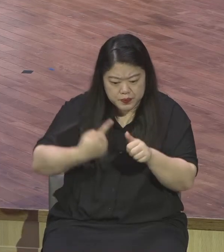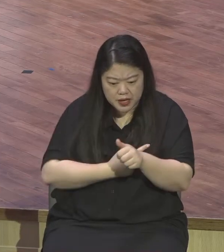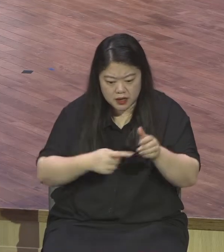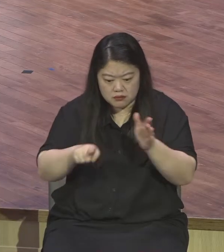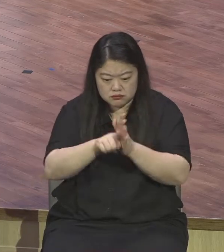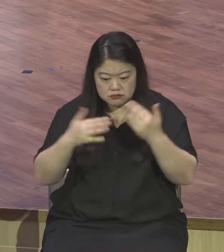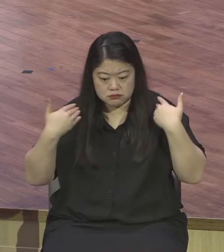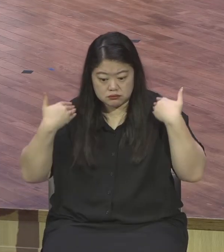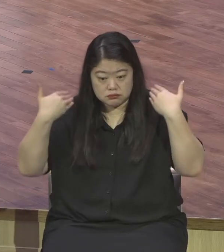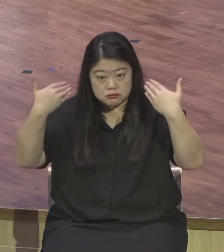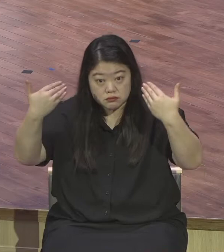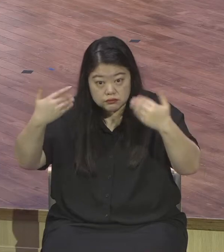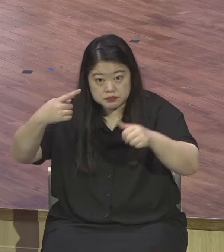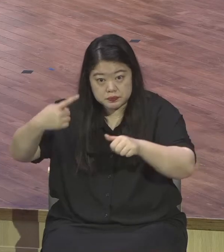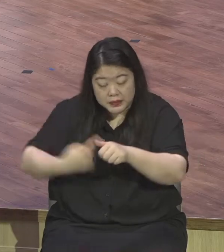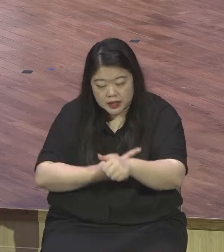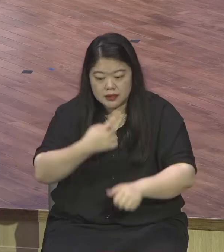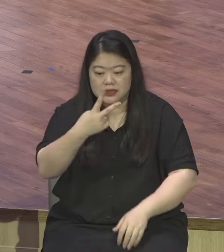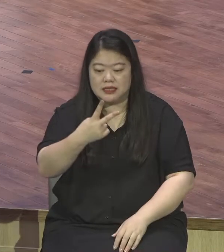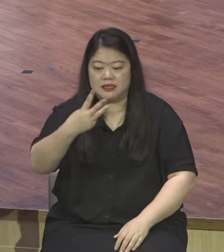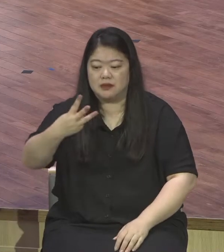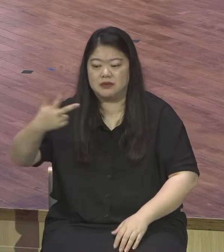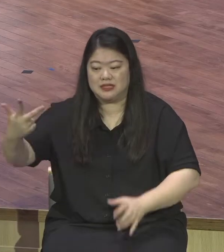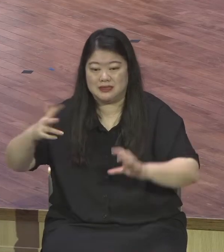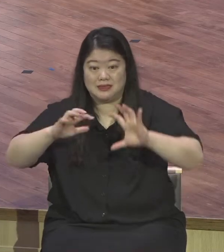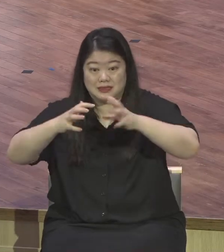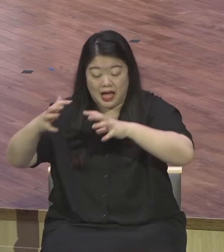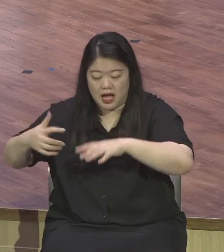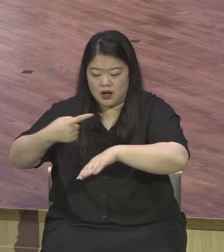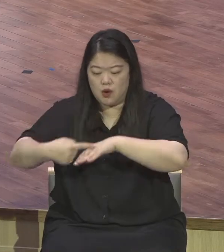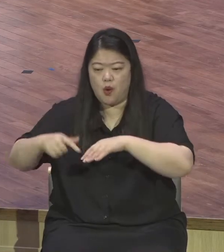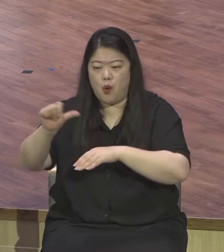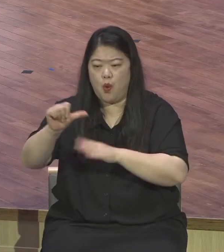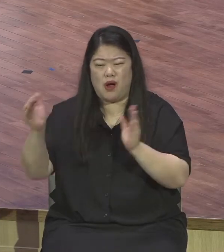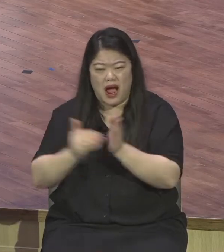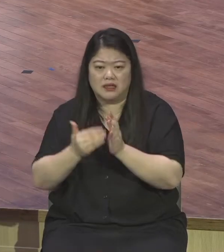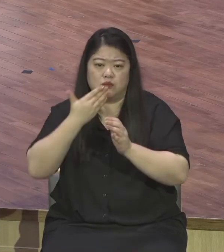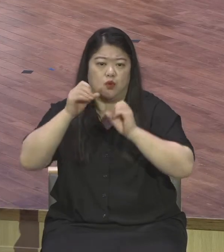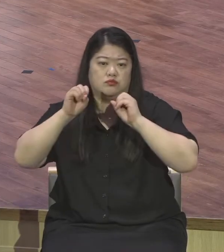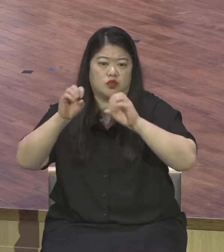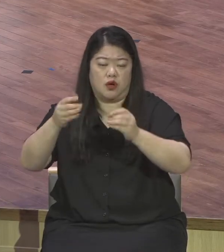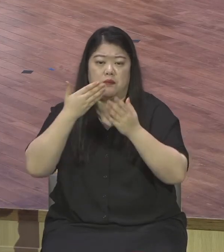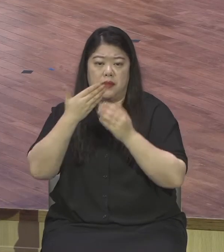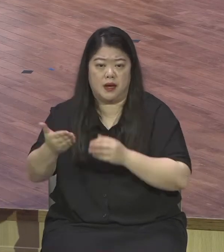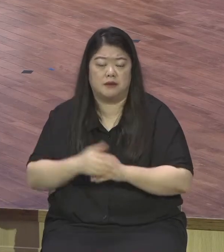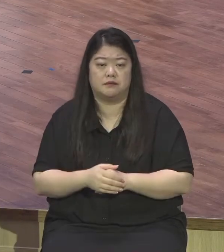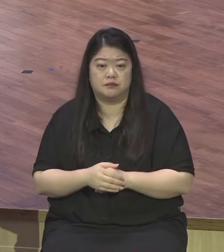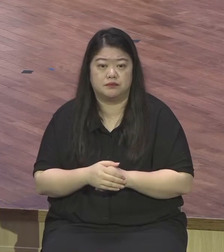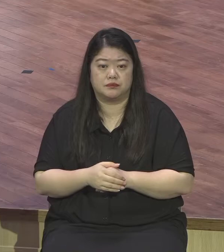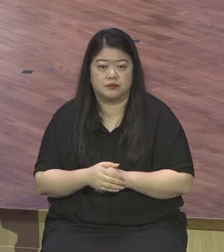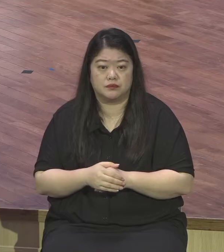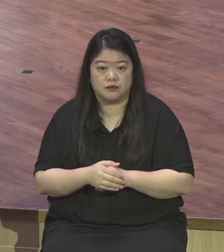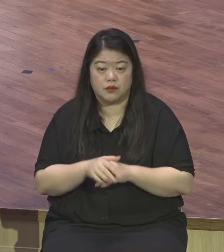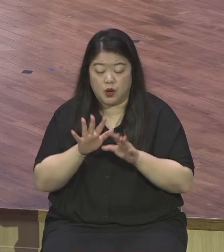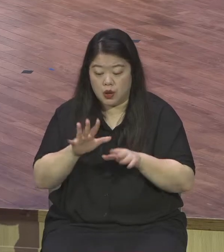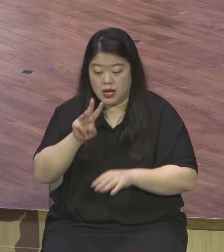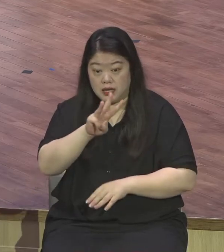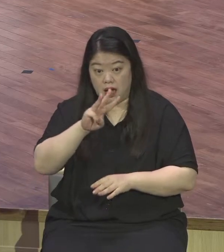체험하는 축복을 맛보시라는 것입니다 내 입을 크게 열라 내가 채우리라 하나님 하시는 건 늘 없는 자